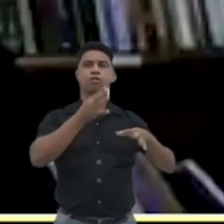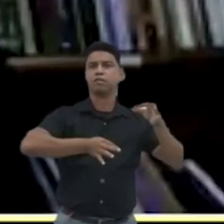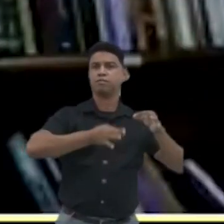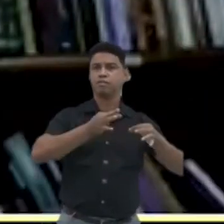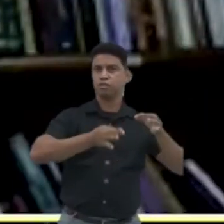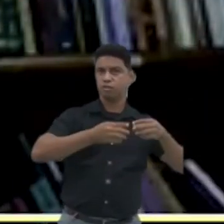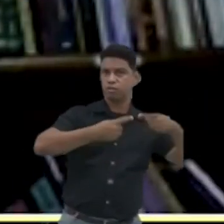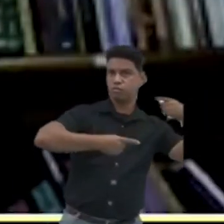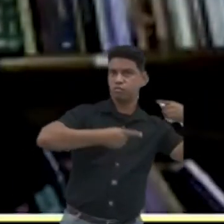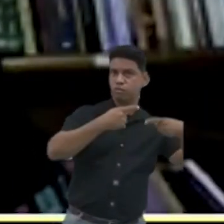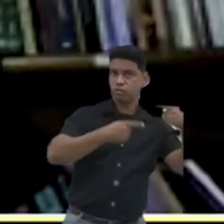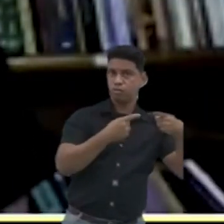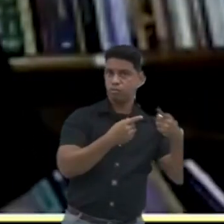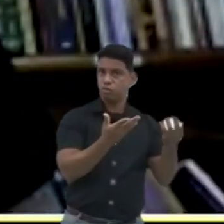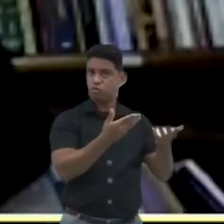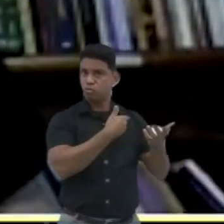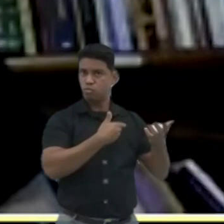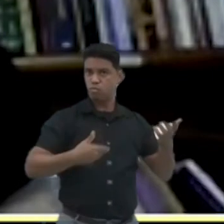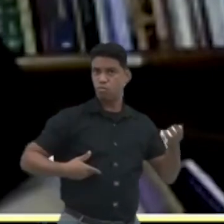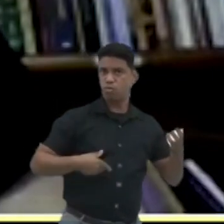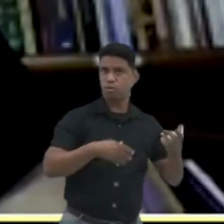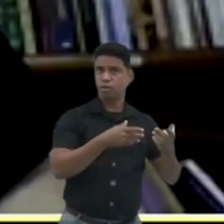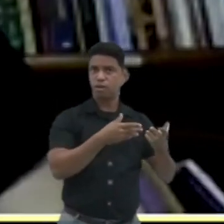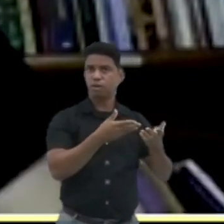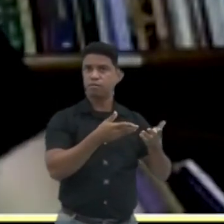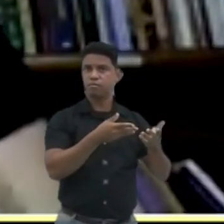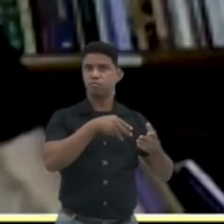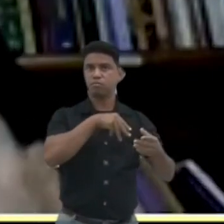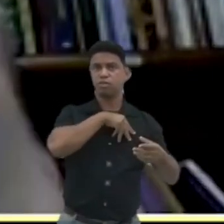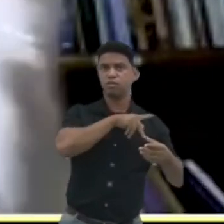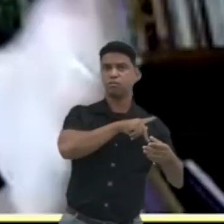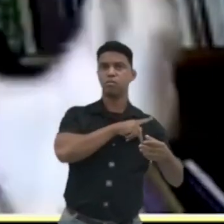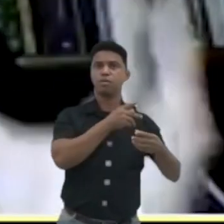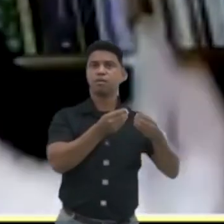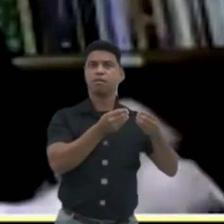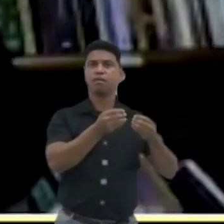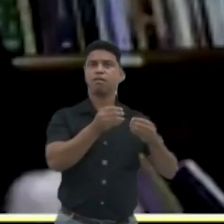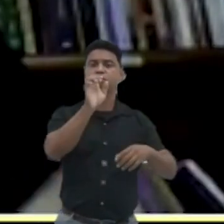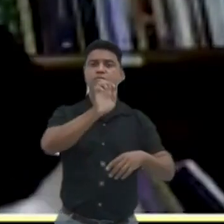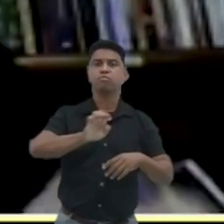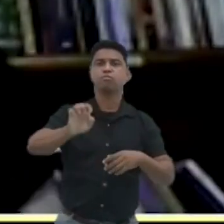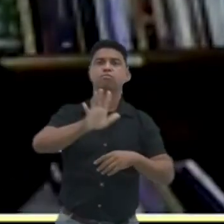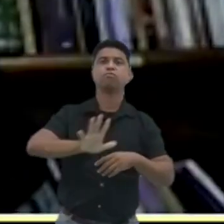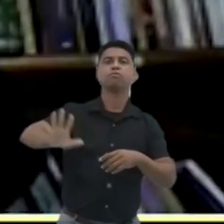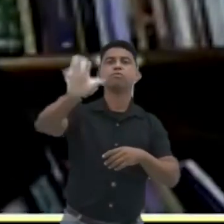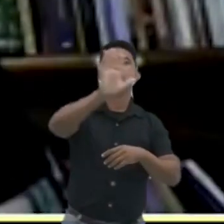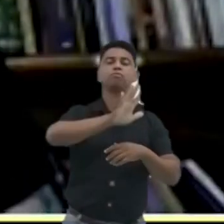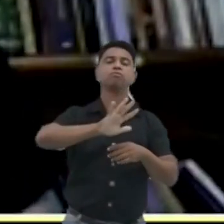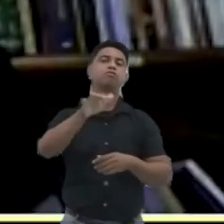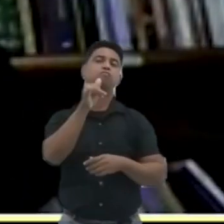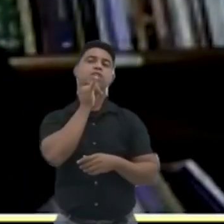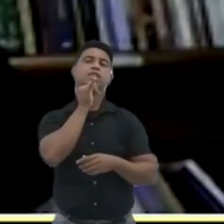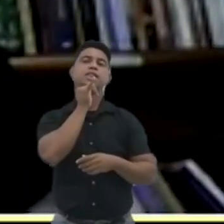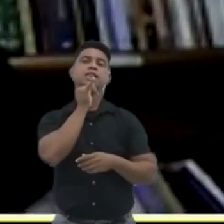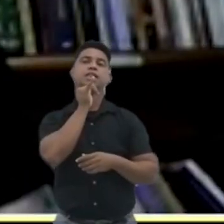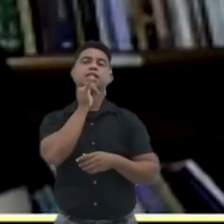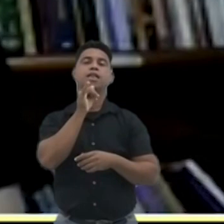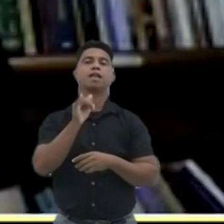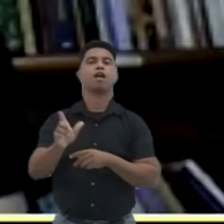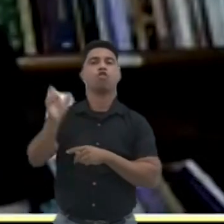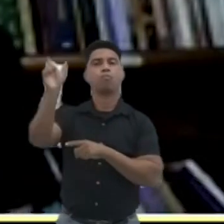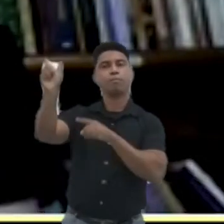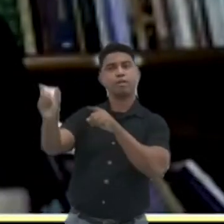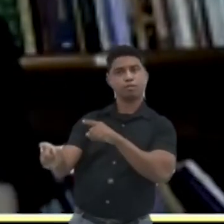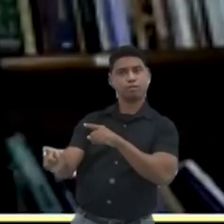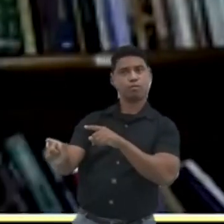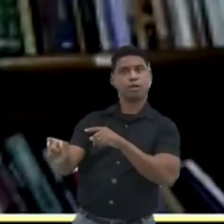judiciário no Estado inteiro. Então, por exemplo, uma pessoa que faça essa interlocução pode estar